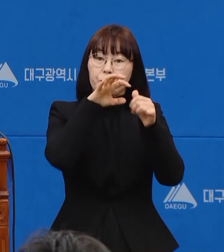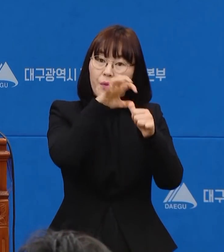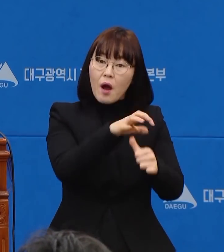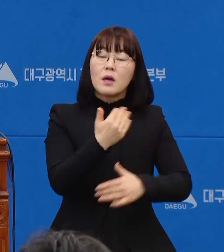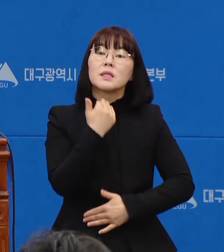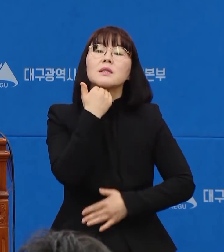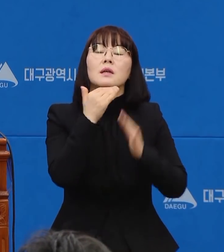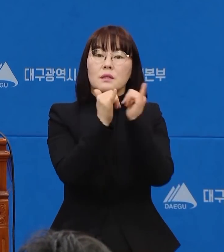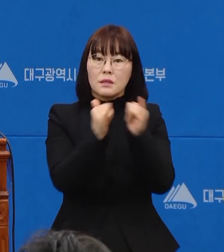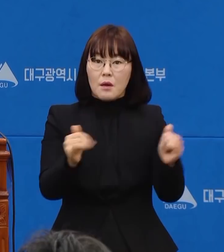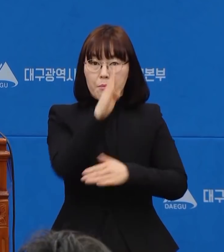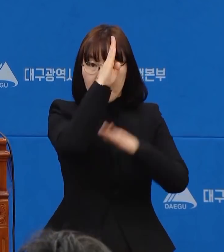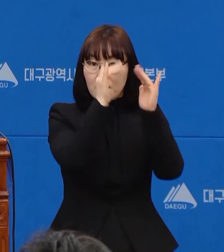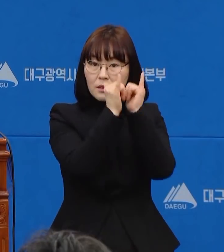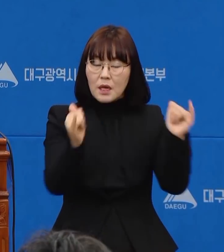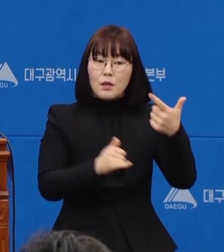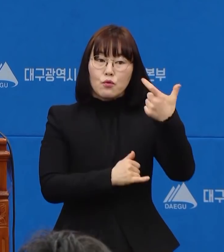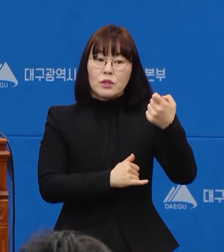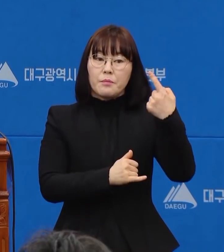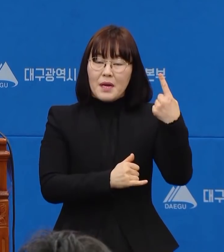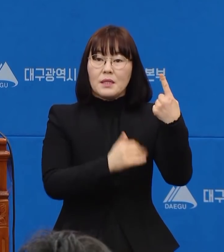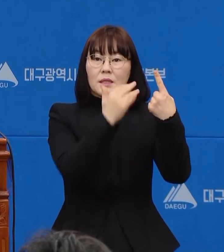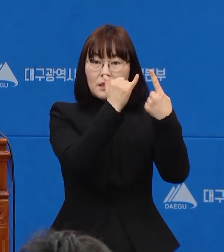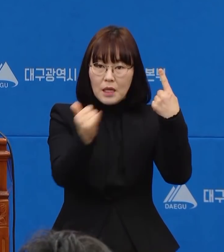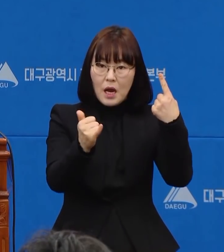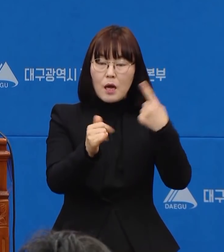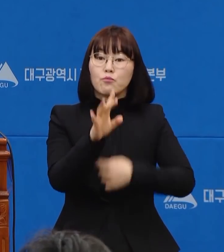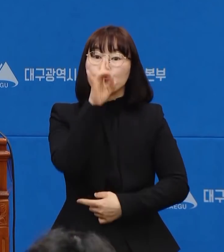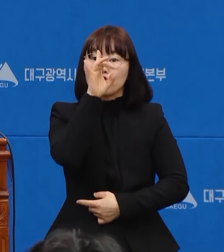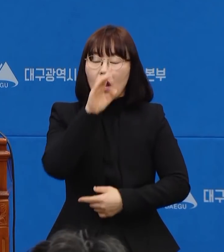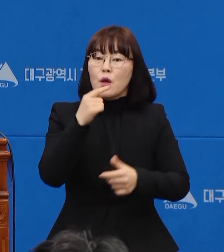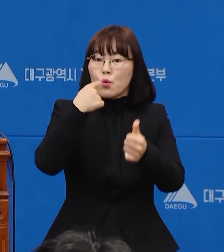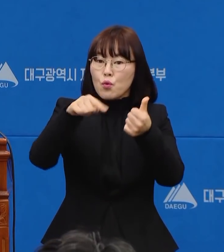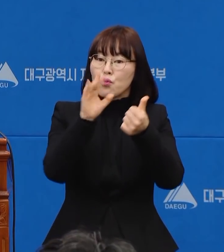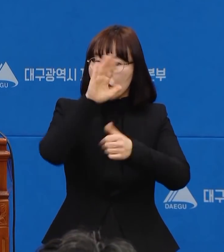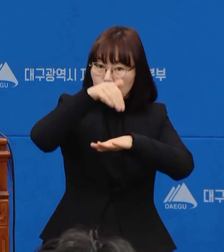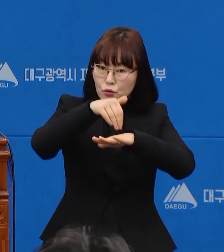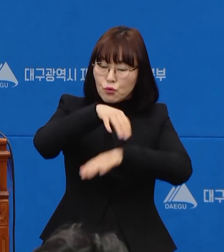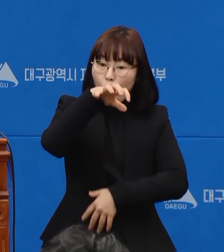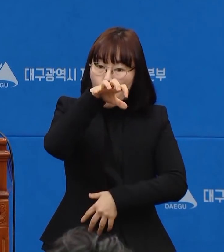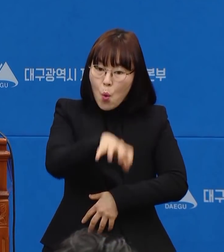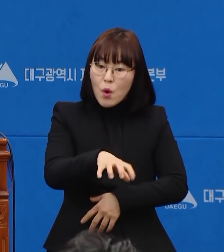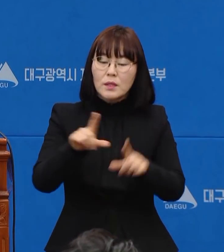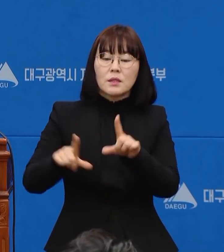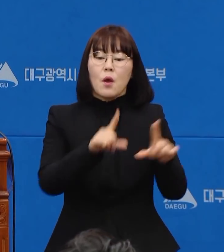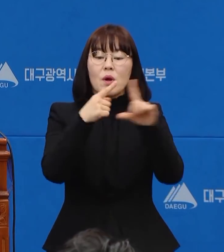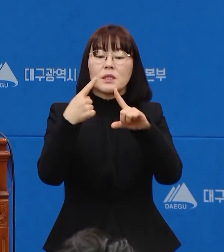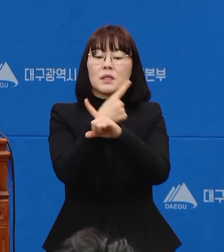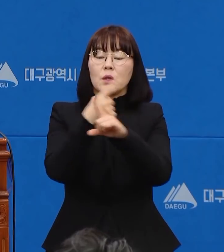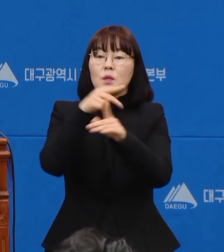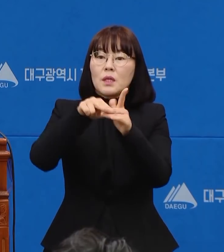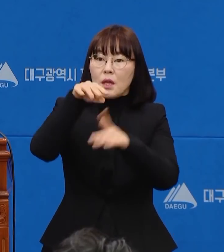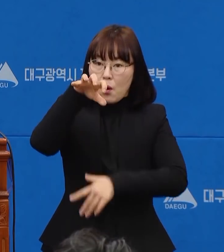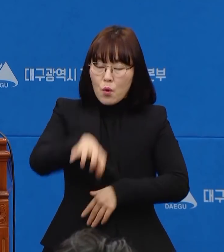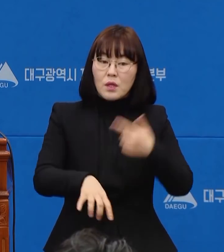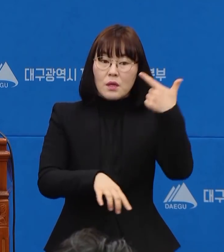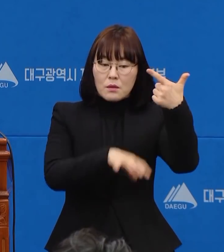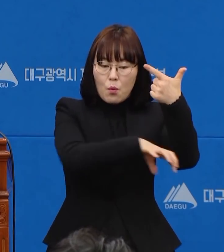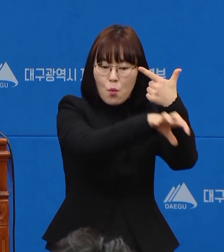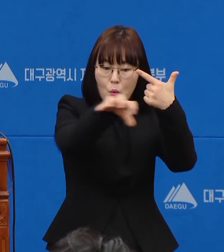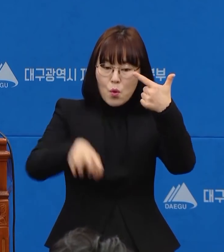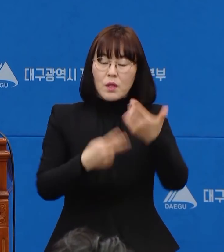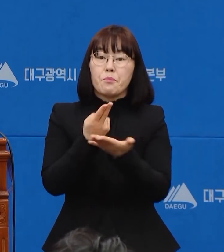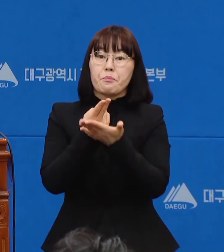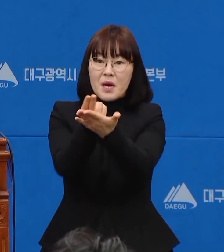대기 중이던 환자 61명이 중앙교육연수원 등 현재 운영 중인 생활치료센터 6개소에 추가